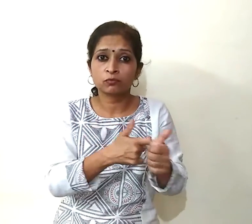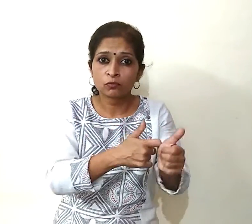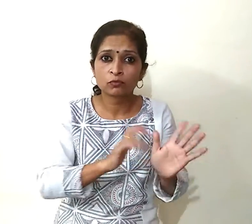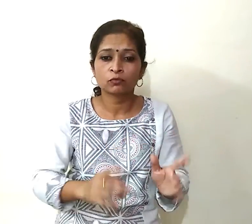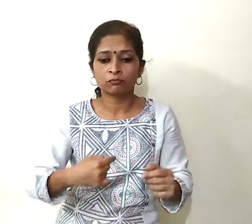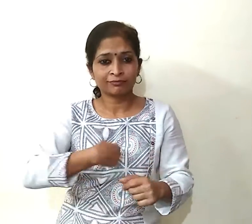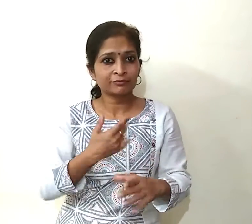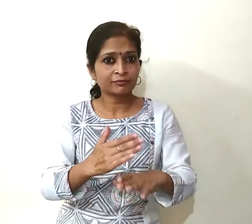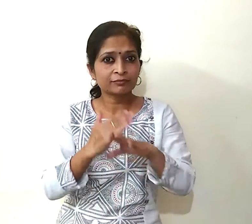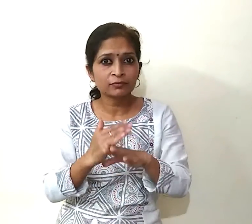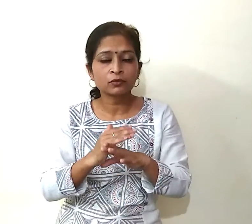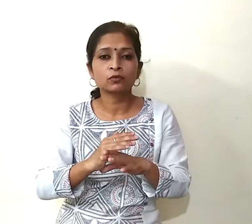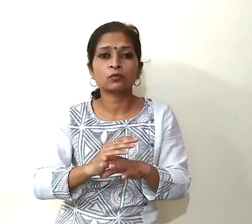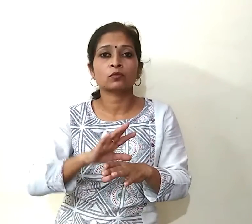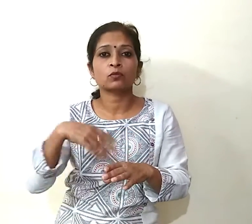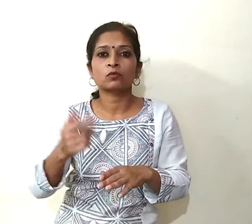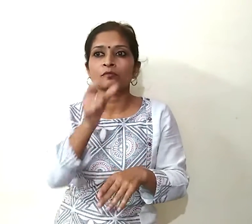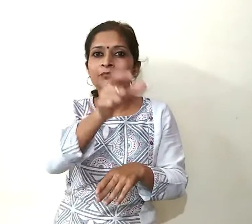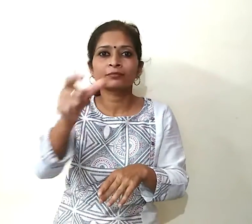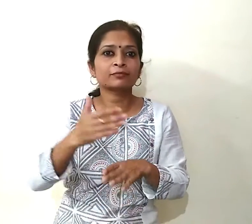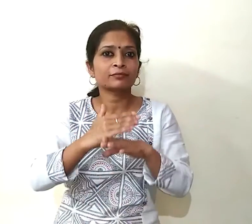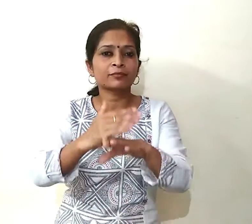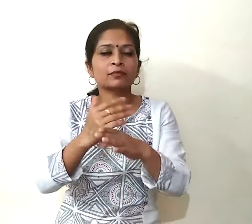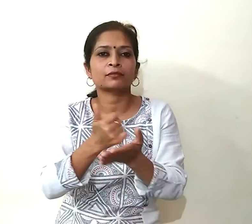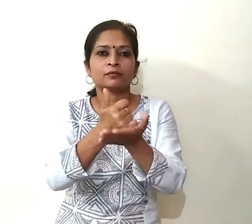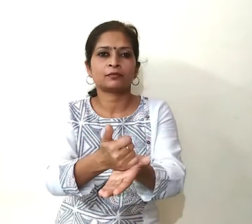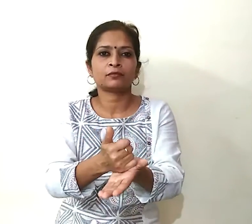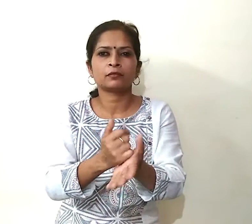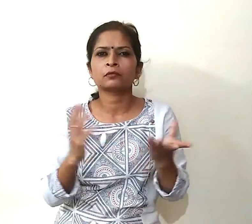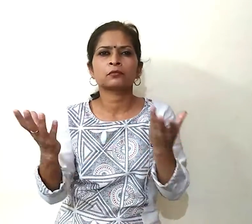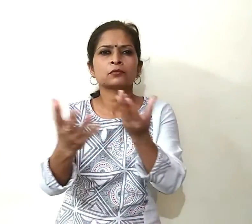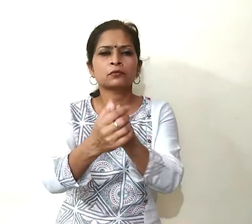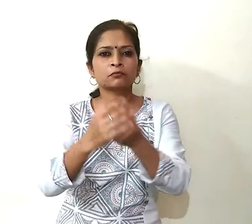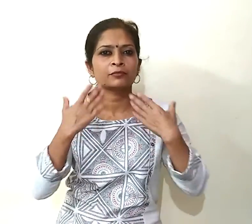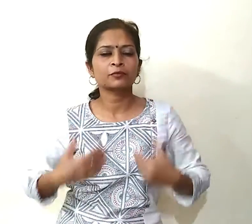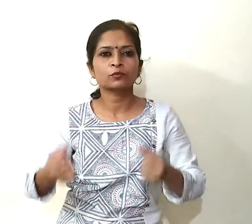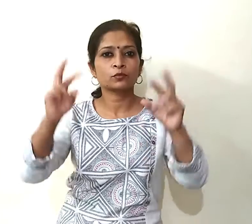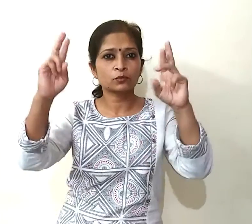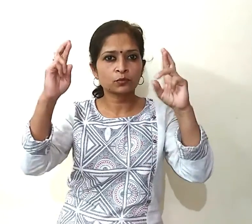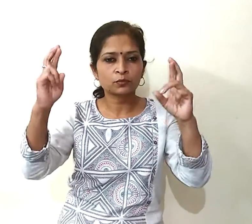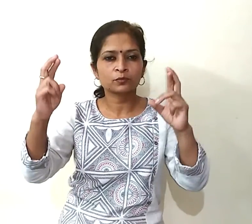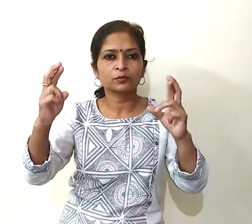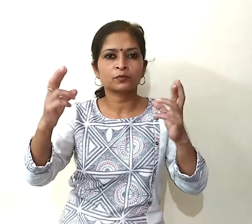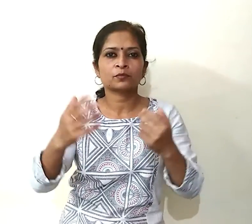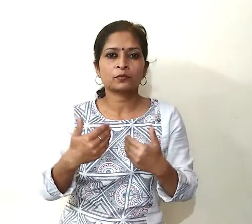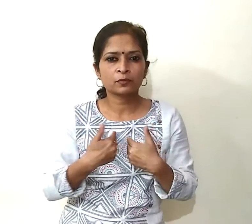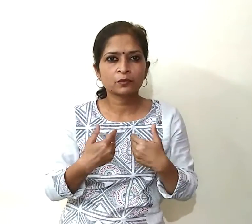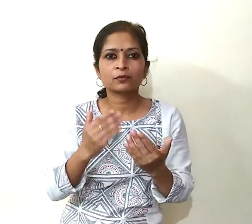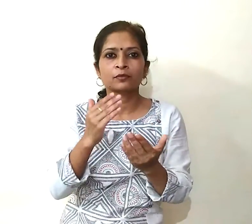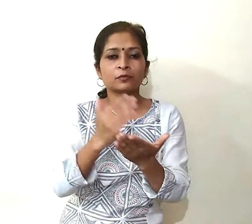सुरक्षित रहें और दूसरों को भी सुरक्षित रखें आप सब के उत्तम स्वास्ते की मंगल कामना करती हूं कारिकरम के अंत